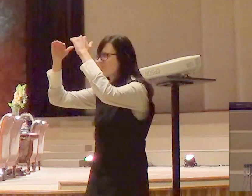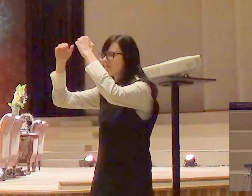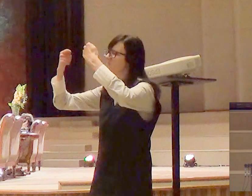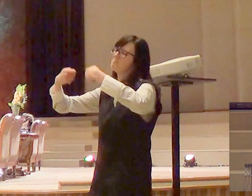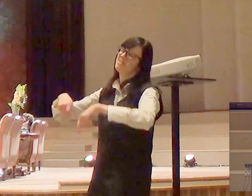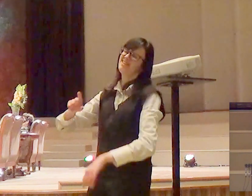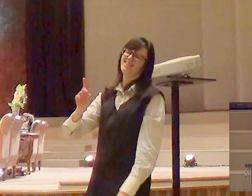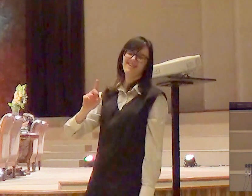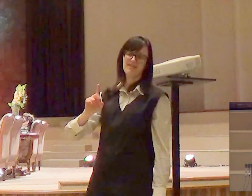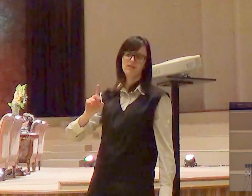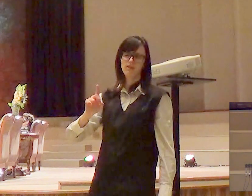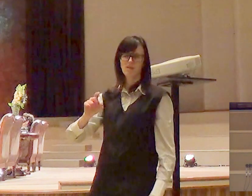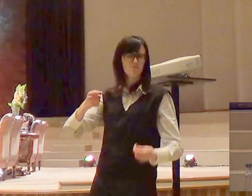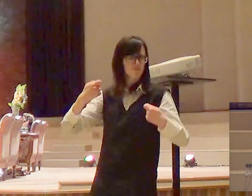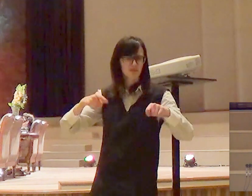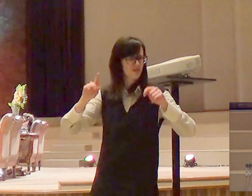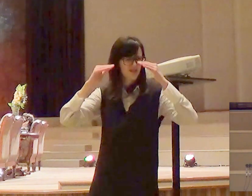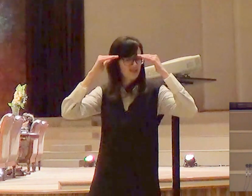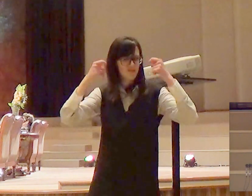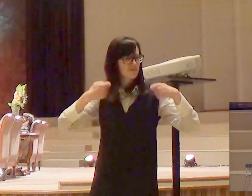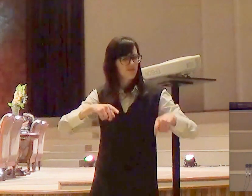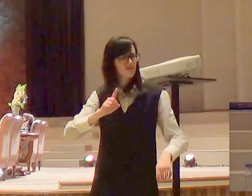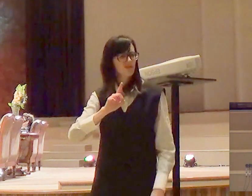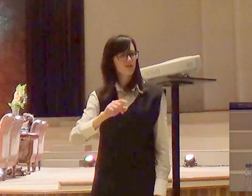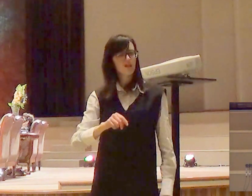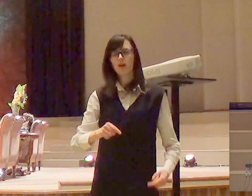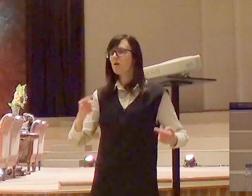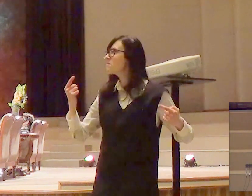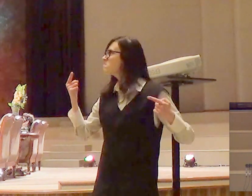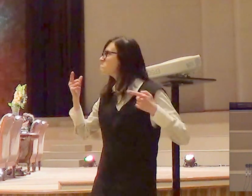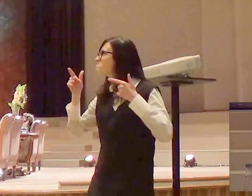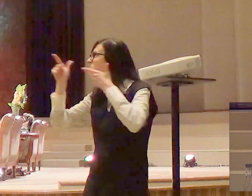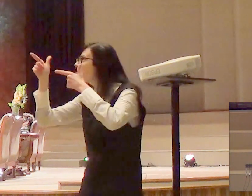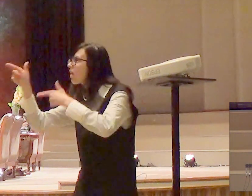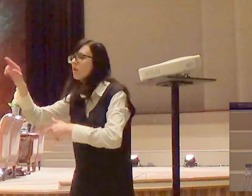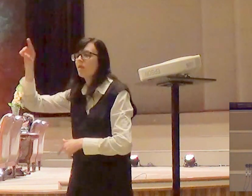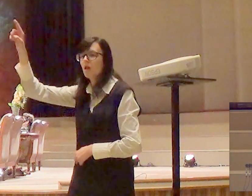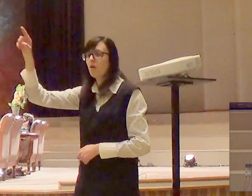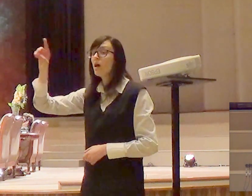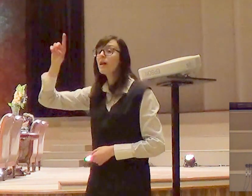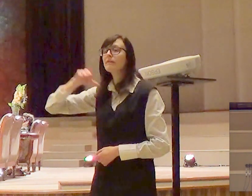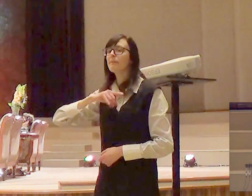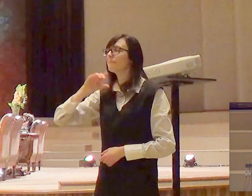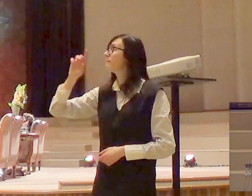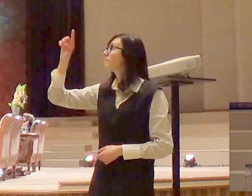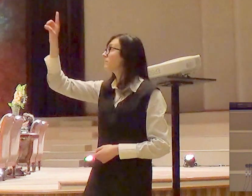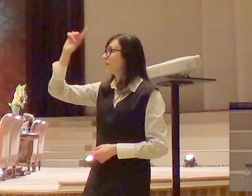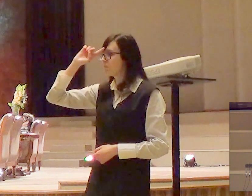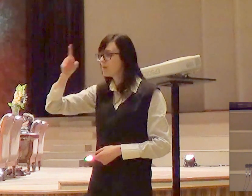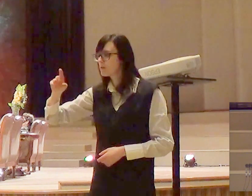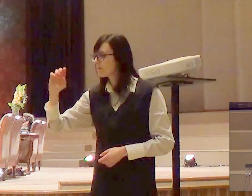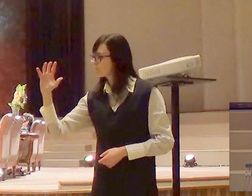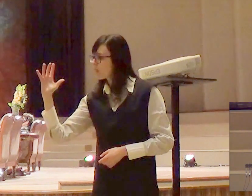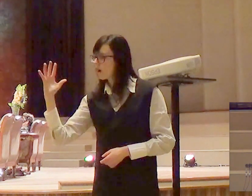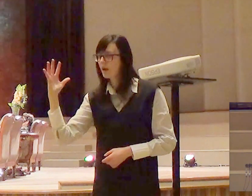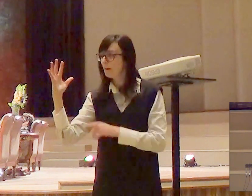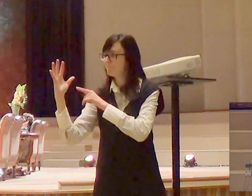E o pior é que a gente não contesta só a Deus, a gente confronta os mensageiros de Deus, e esse é o caso com Moisés e Arão,